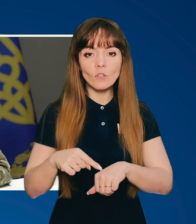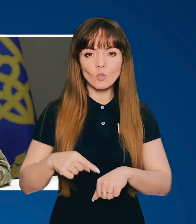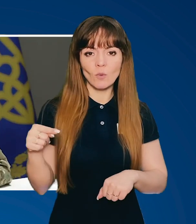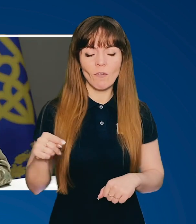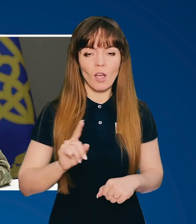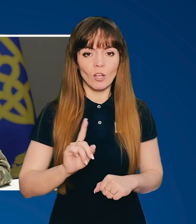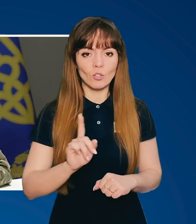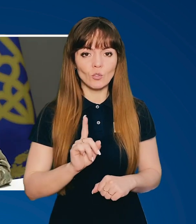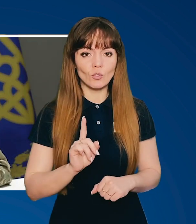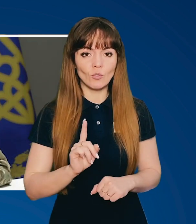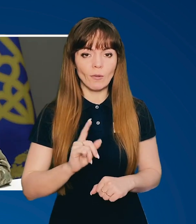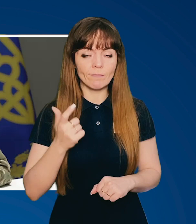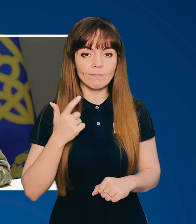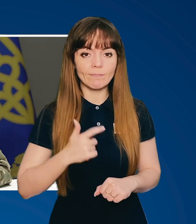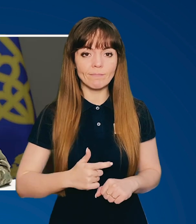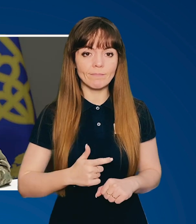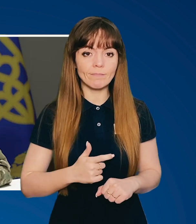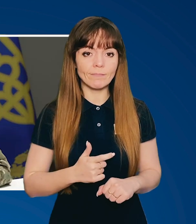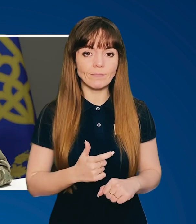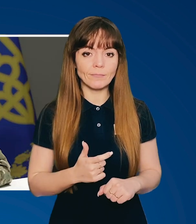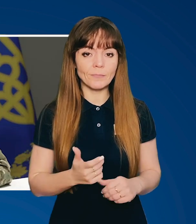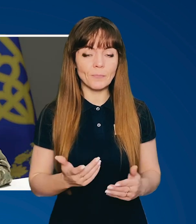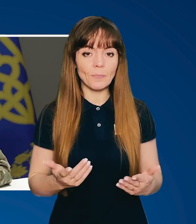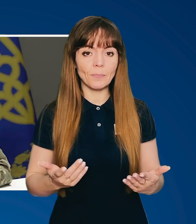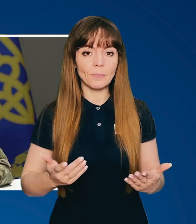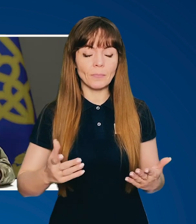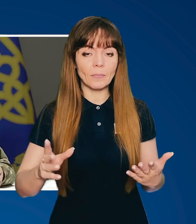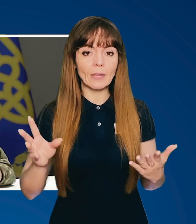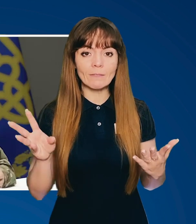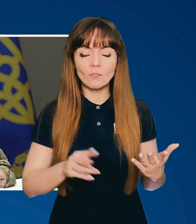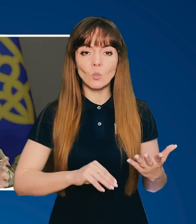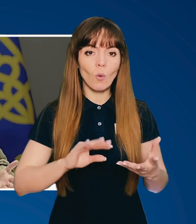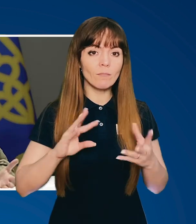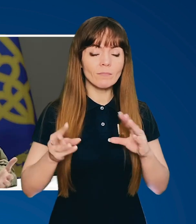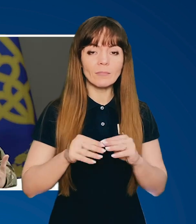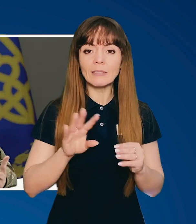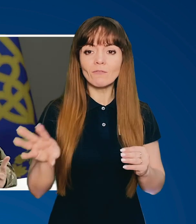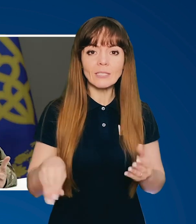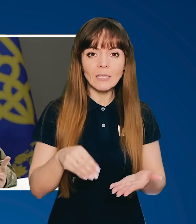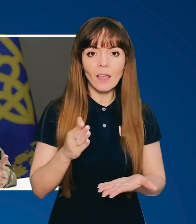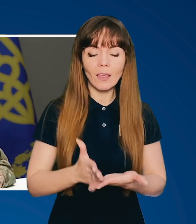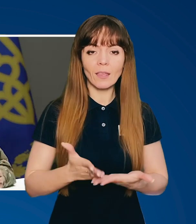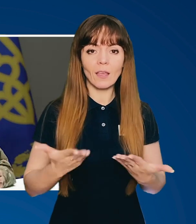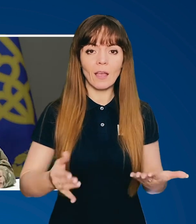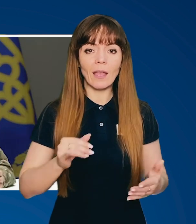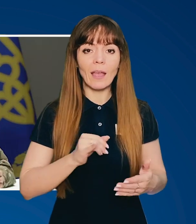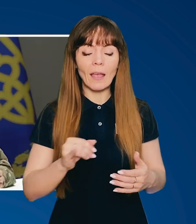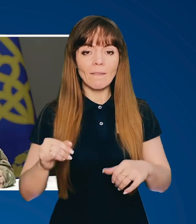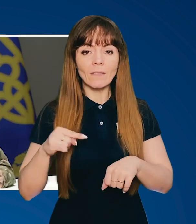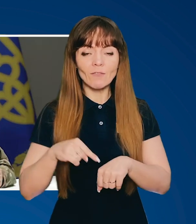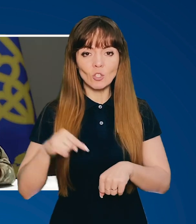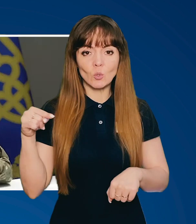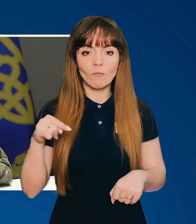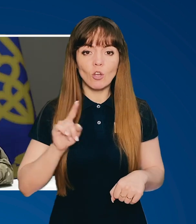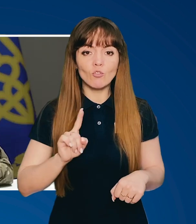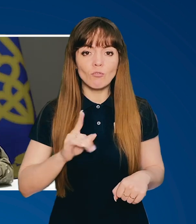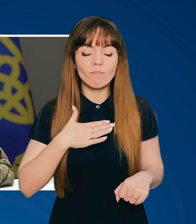відчуваєш, що ти всього досяг, у тебе все це є. І відчуваєш, що